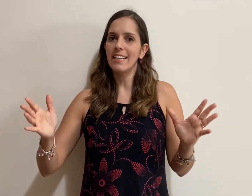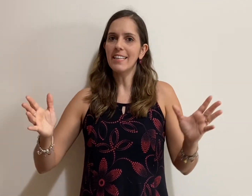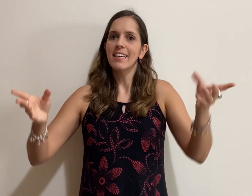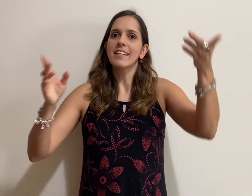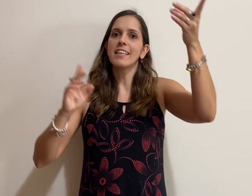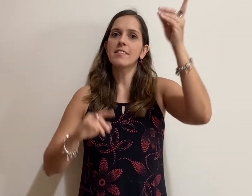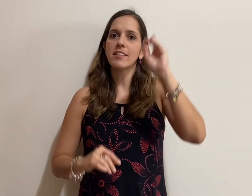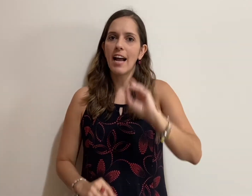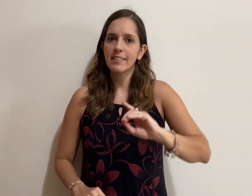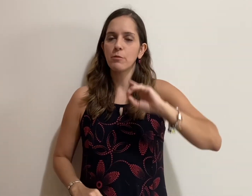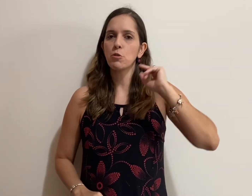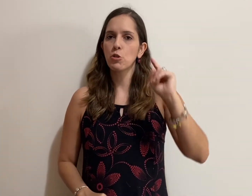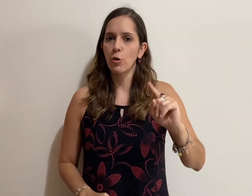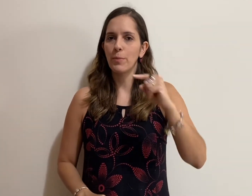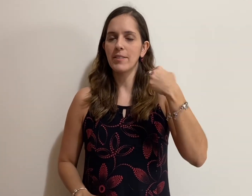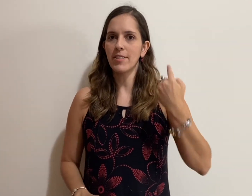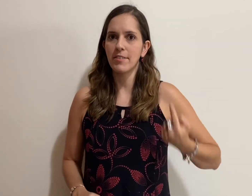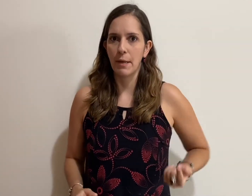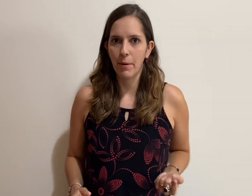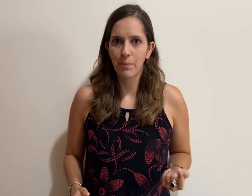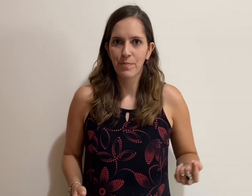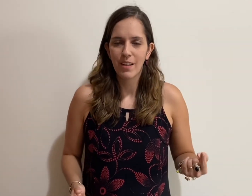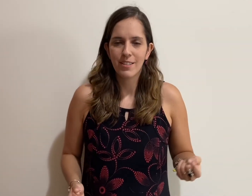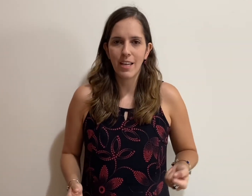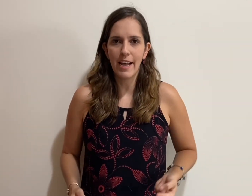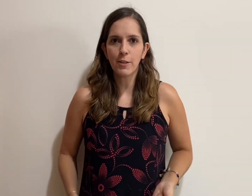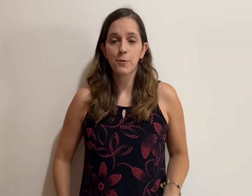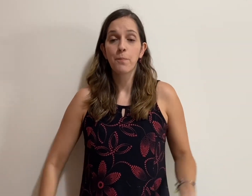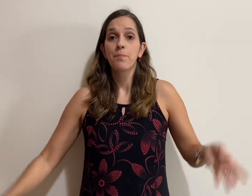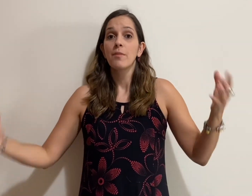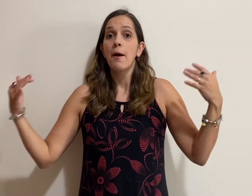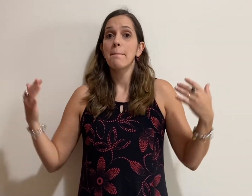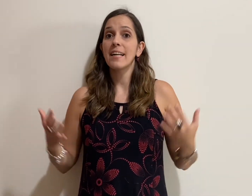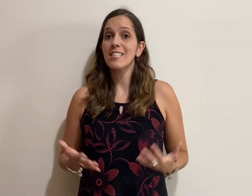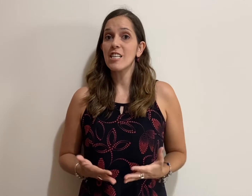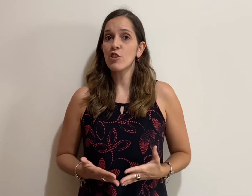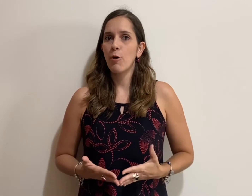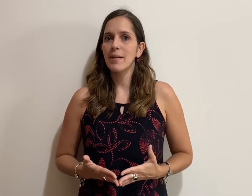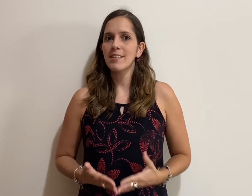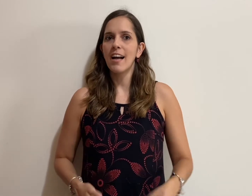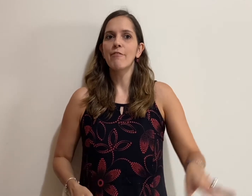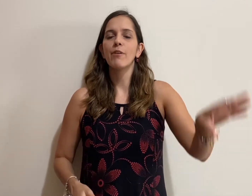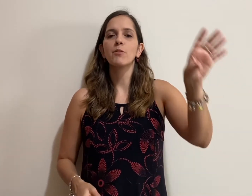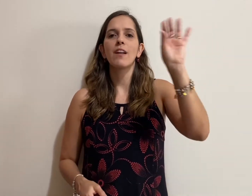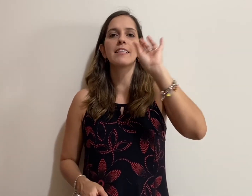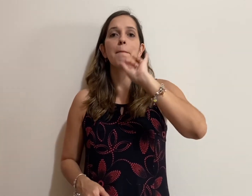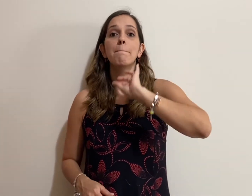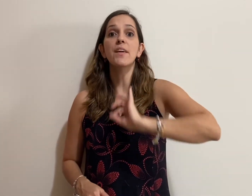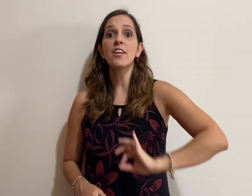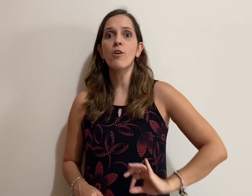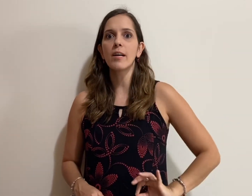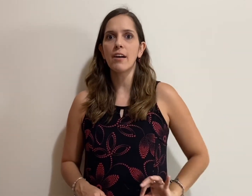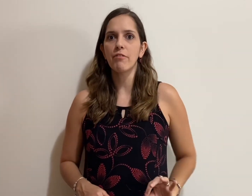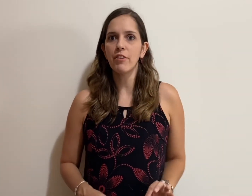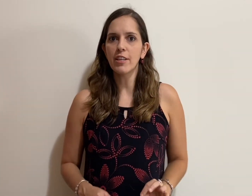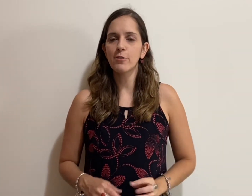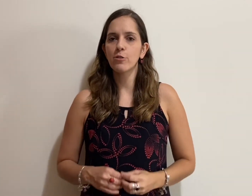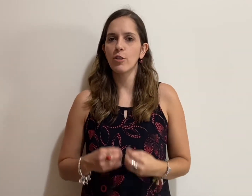que tratam sobre esse tema. Para a gente começar, vamos falar da biografia do nosso